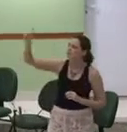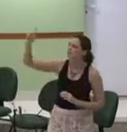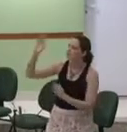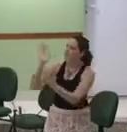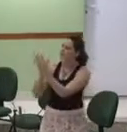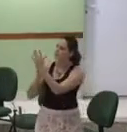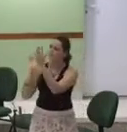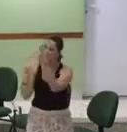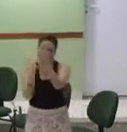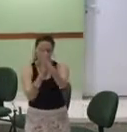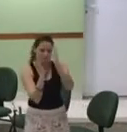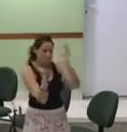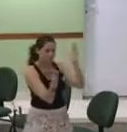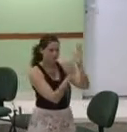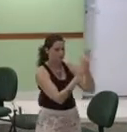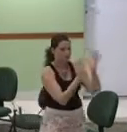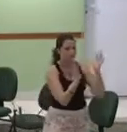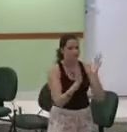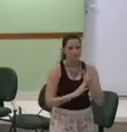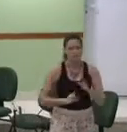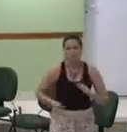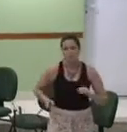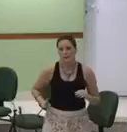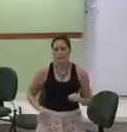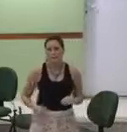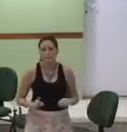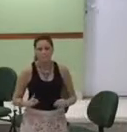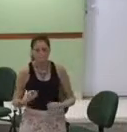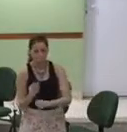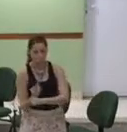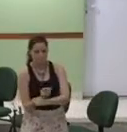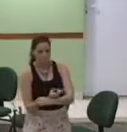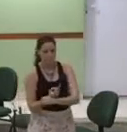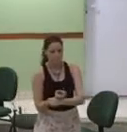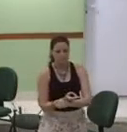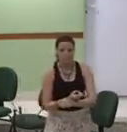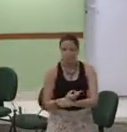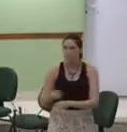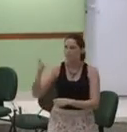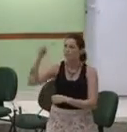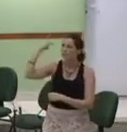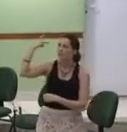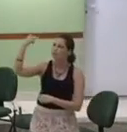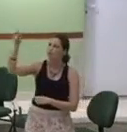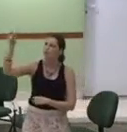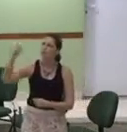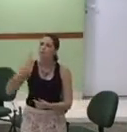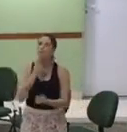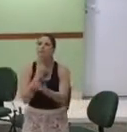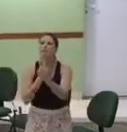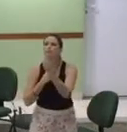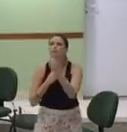sempre mais e mais Buscar o teu querido Tua graça foi sempre que eu